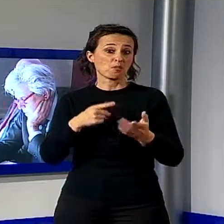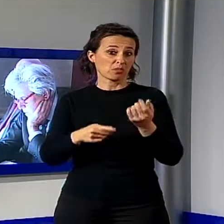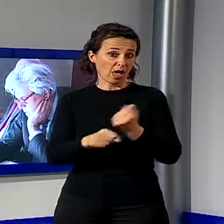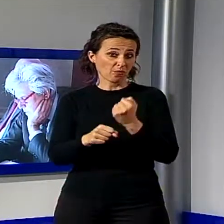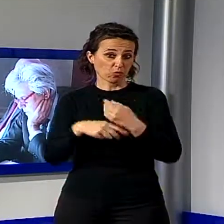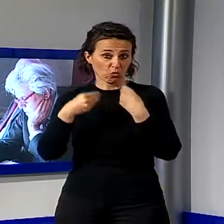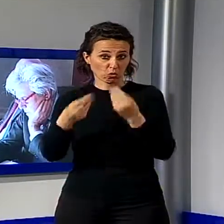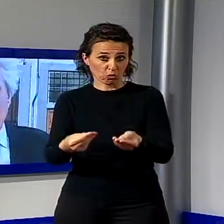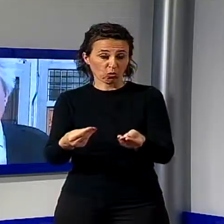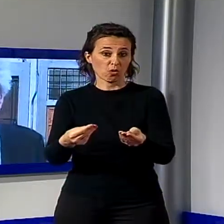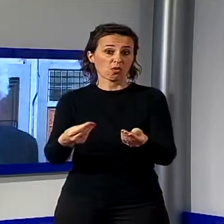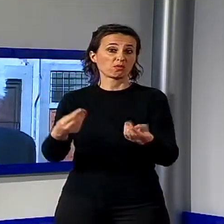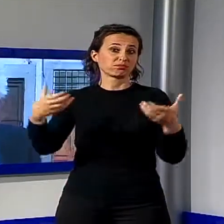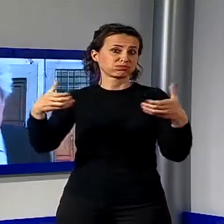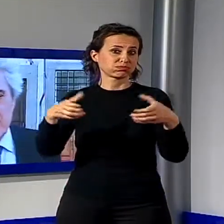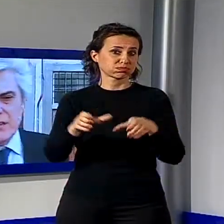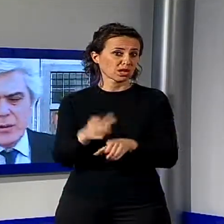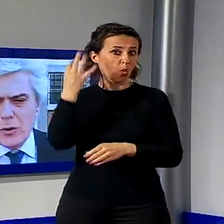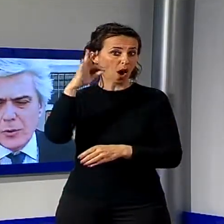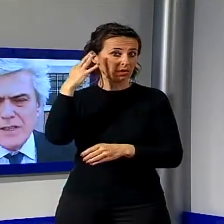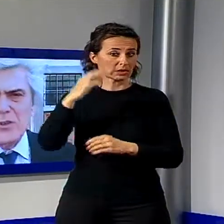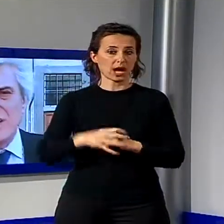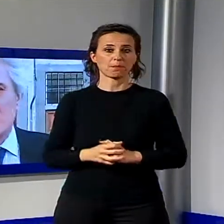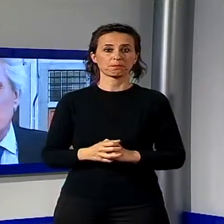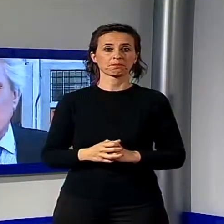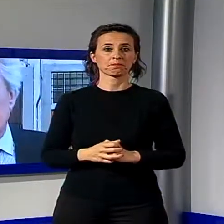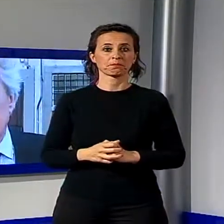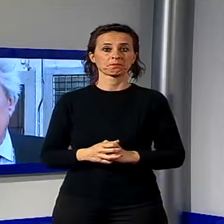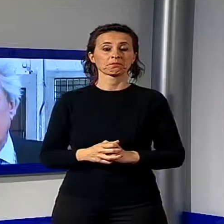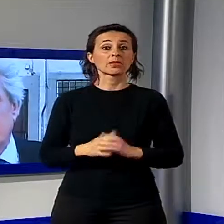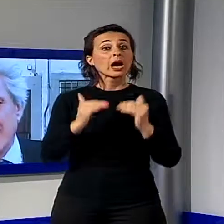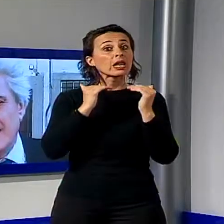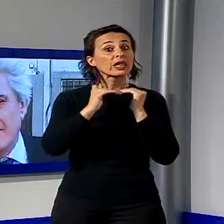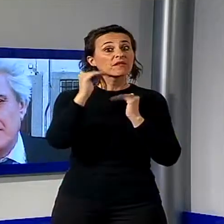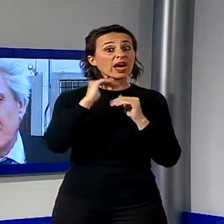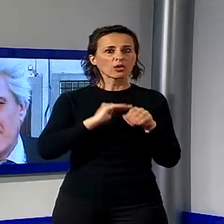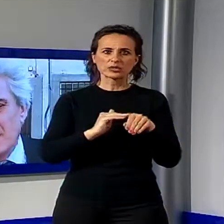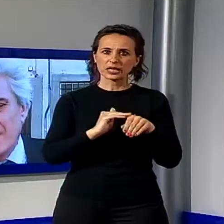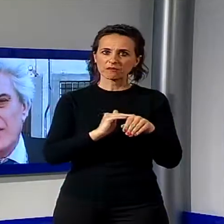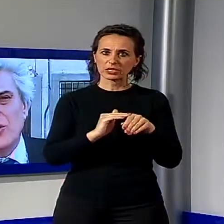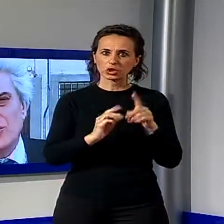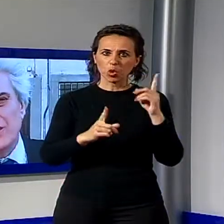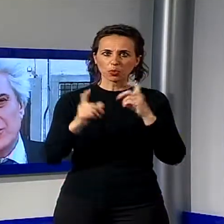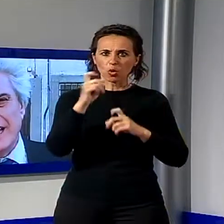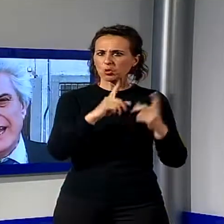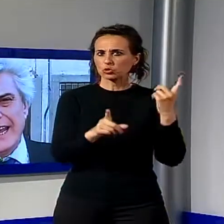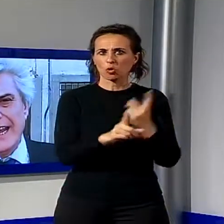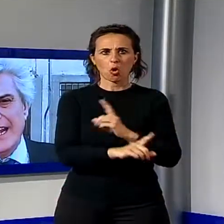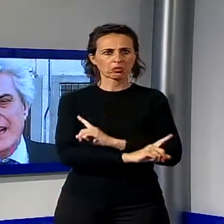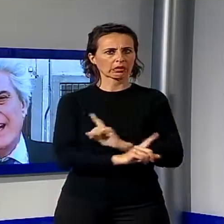risponde così. Il calo del livello dei servizi è una preoccupazione assolutamente infondata. Mi rendo conto che tutte le